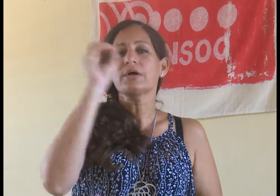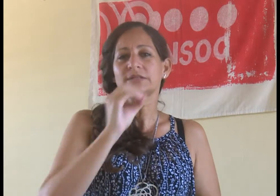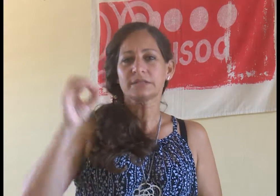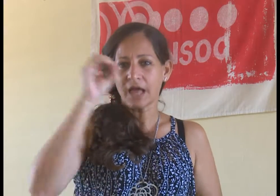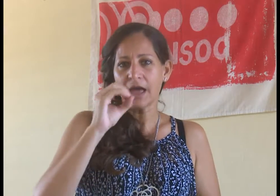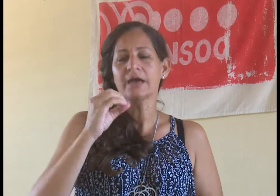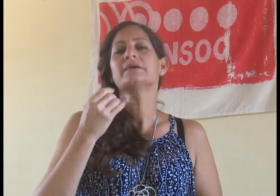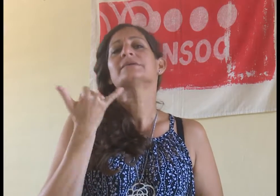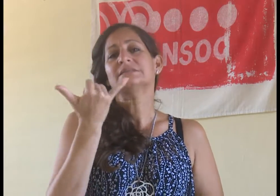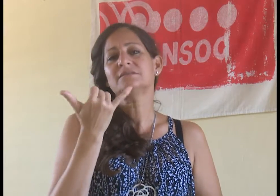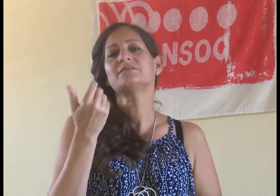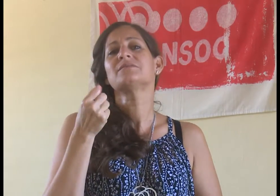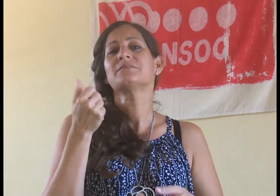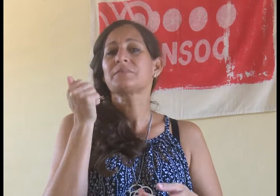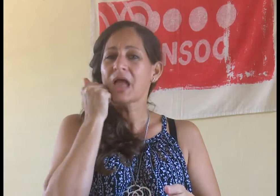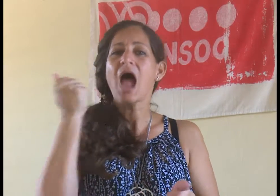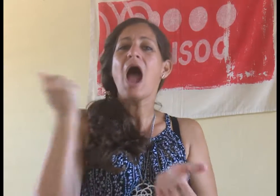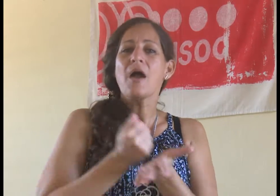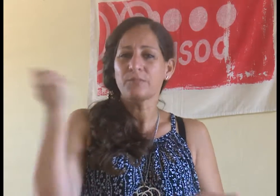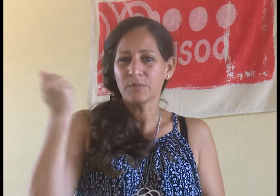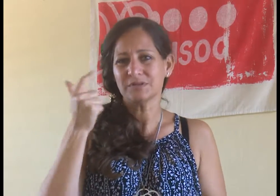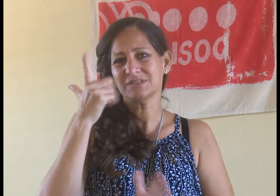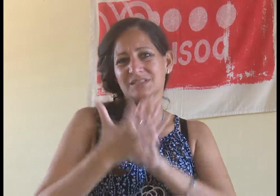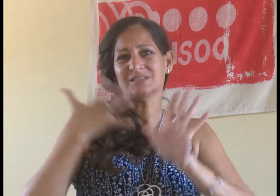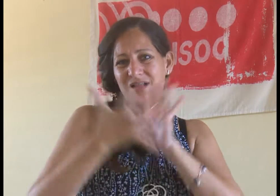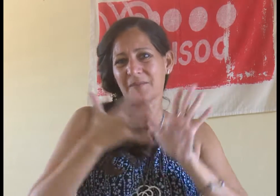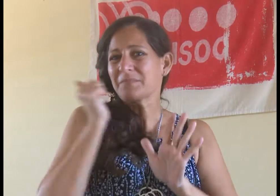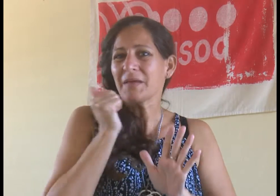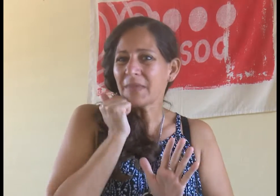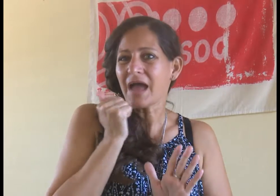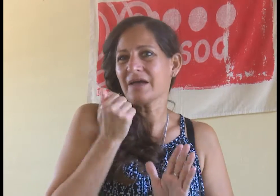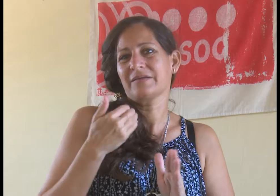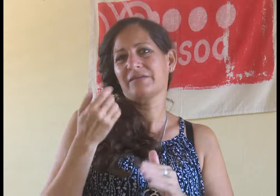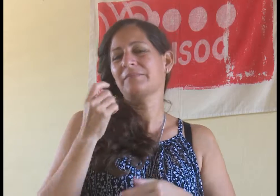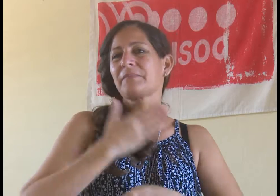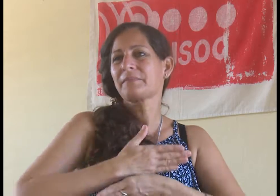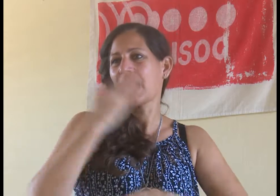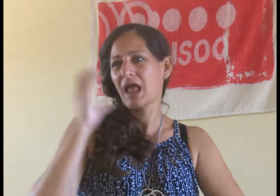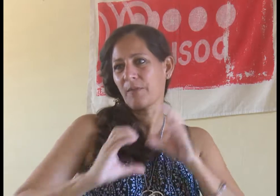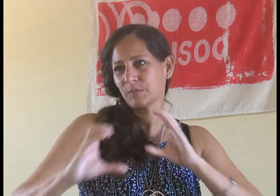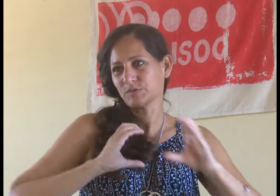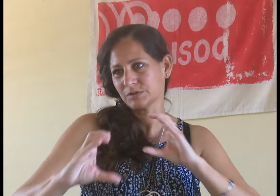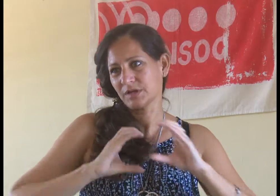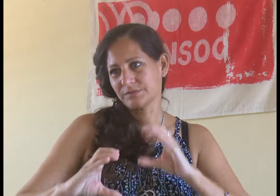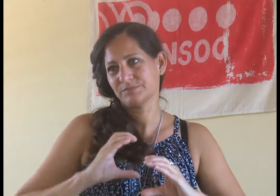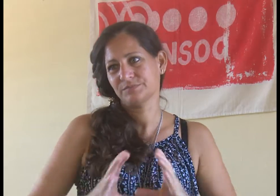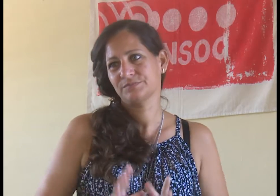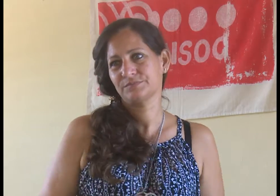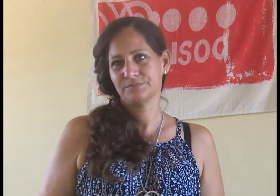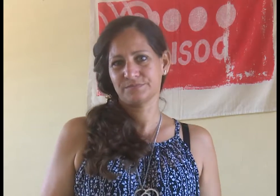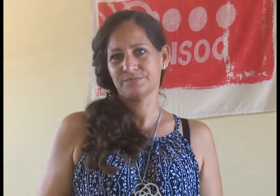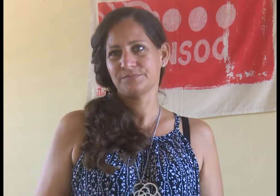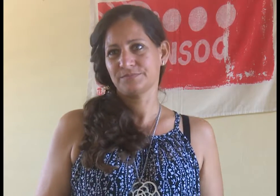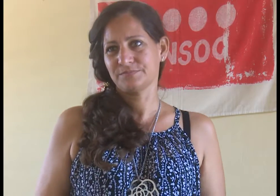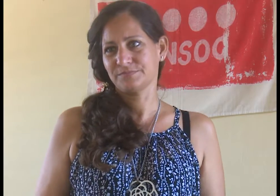A ver, primeramente aprobar la lengua de señas, oficialmente, para romper las barreras de comunicación.